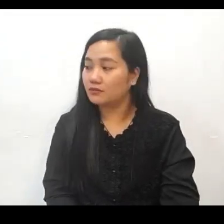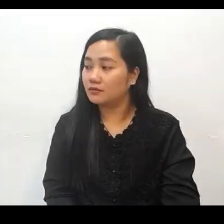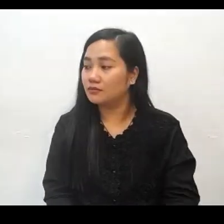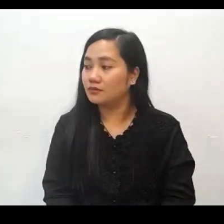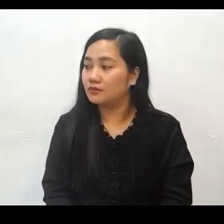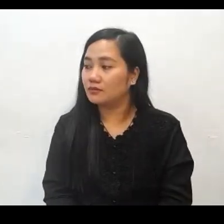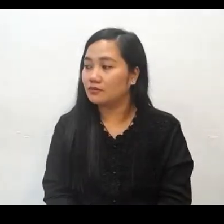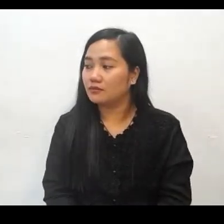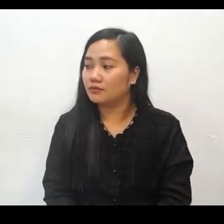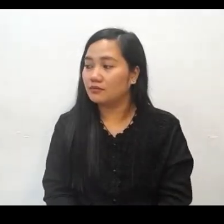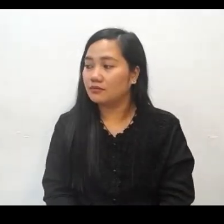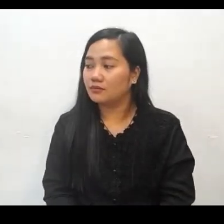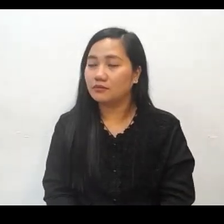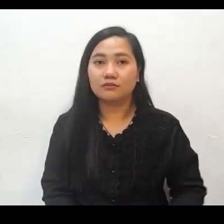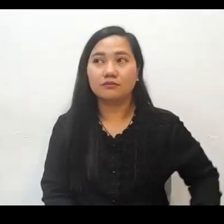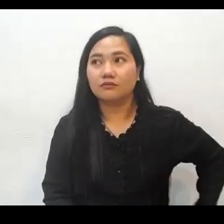kayo'y aking tatanggapin.